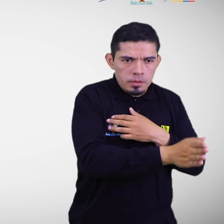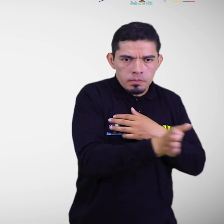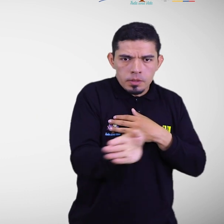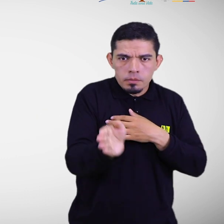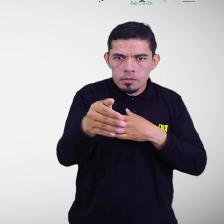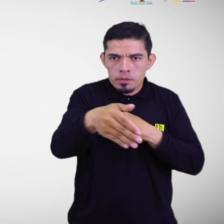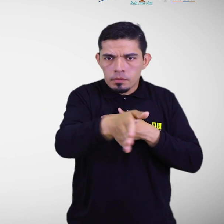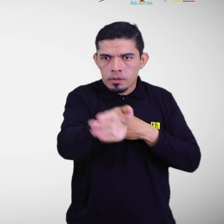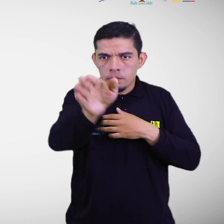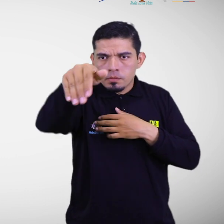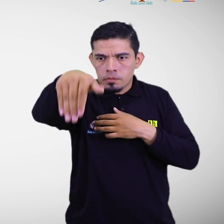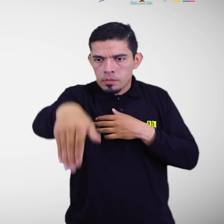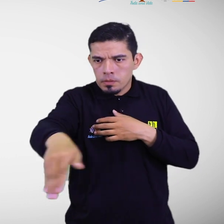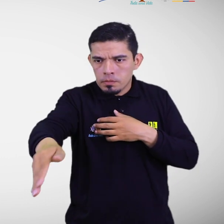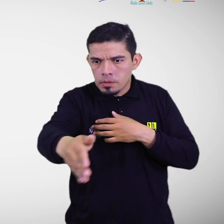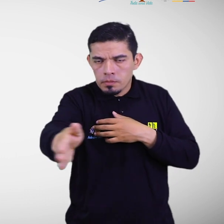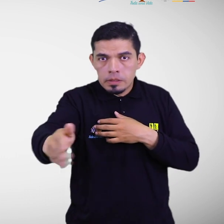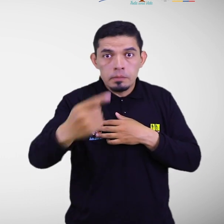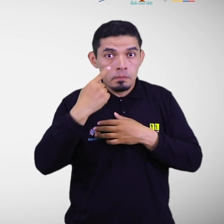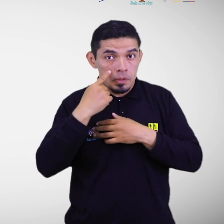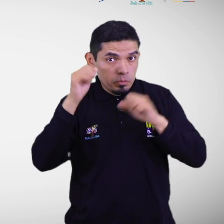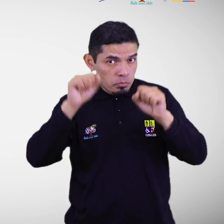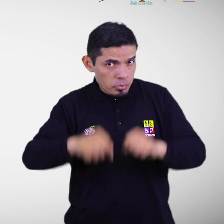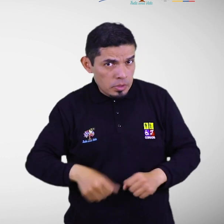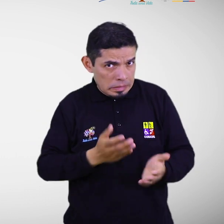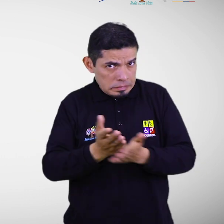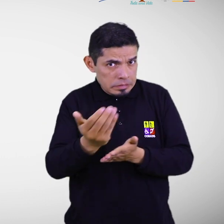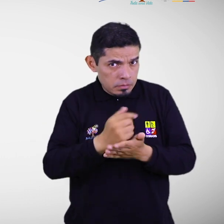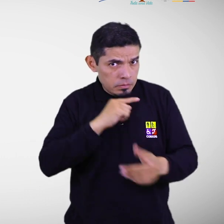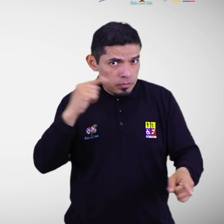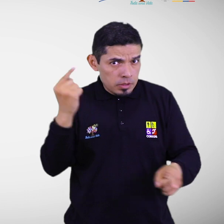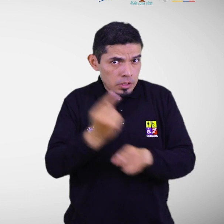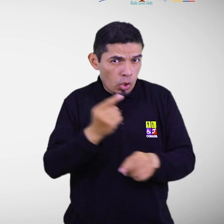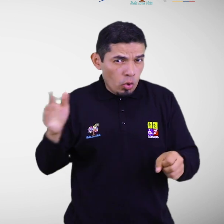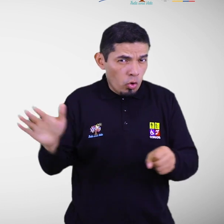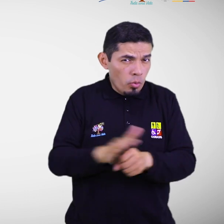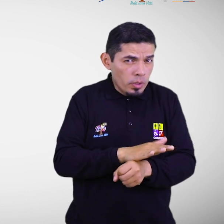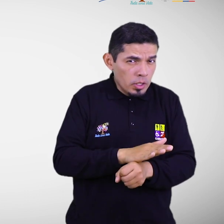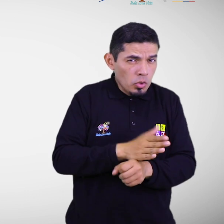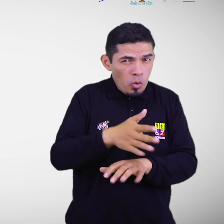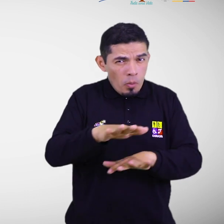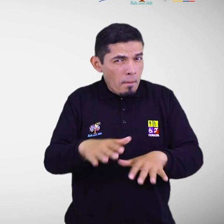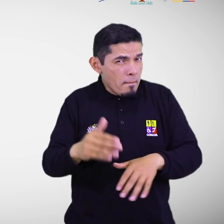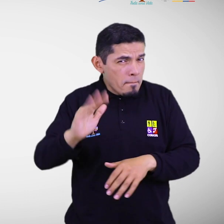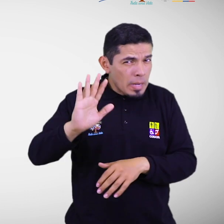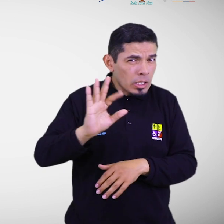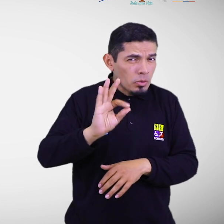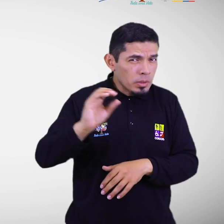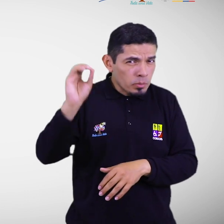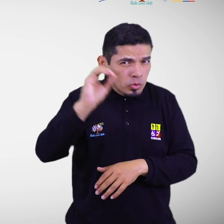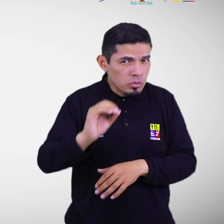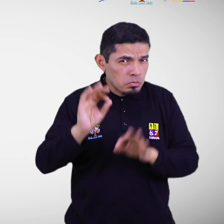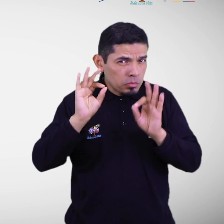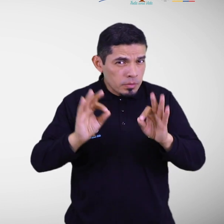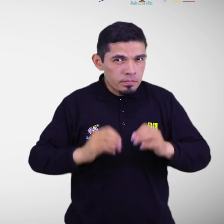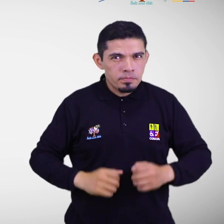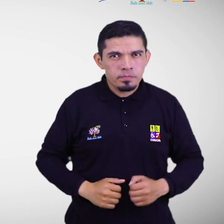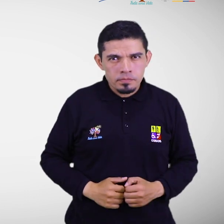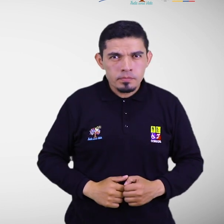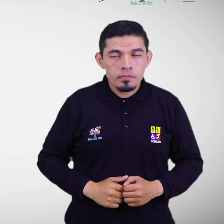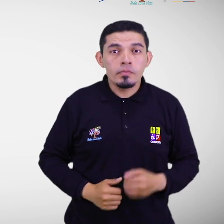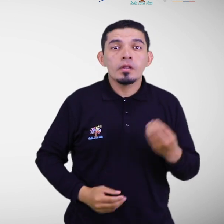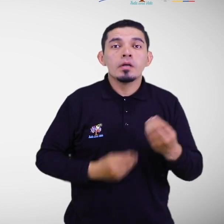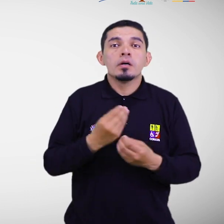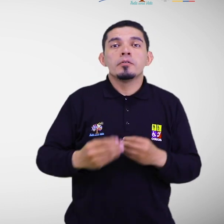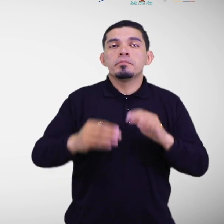el nivel de accesibilidad existente ya sea en la totalidad o en la mayor parte del recorrido. Debe considerarse lo siguiente.